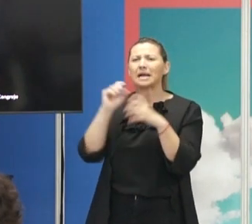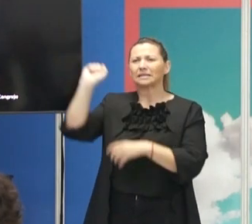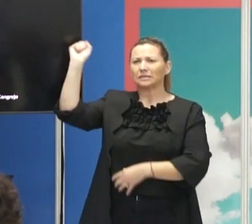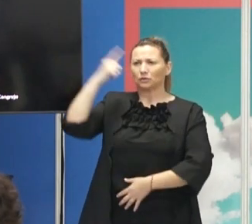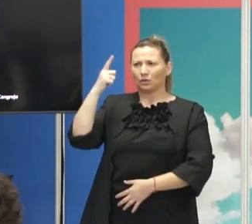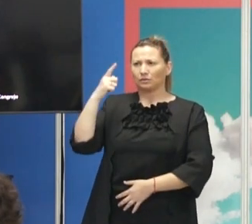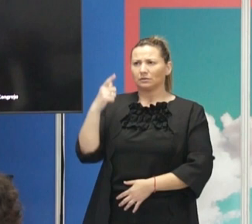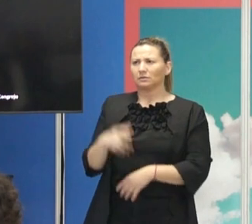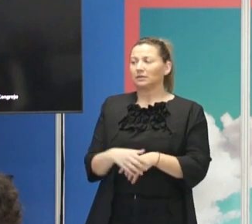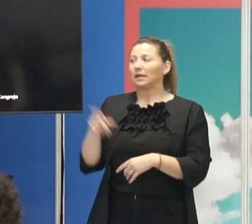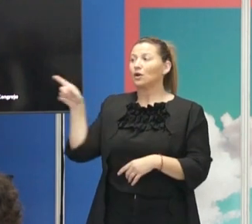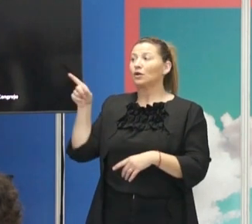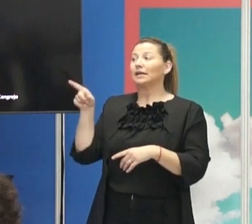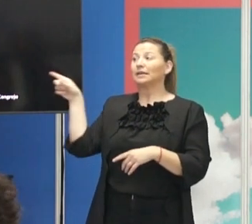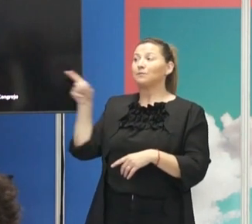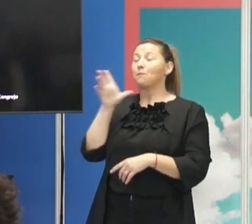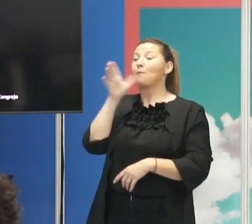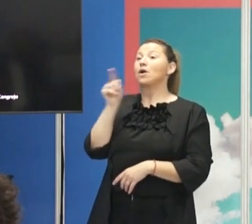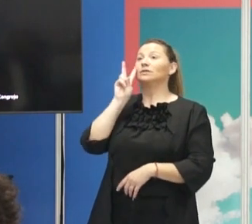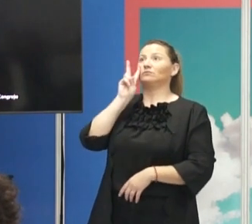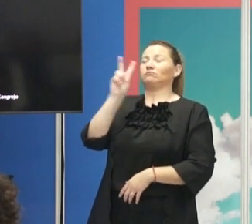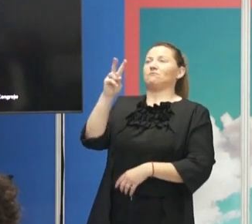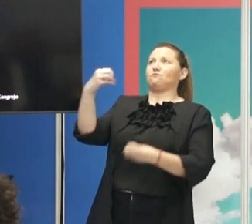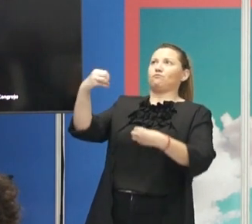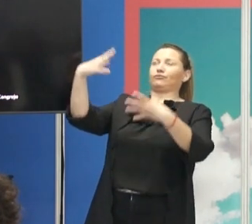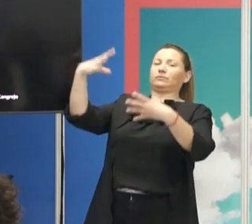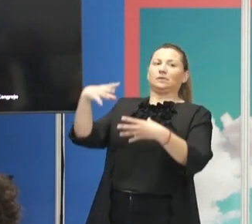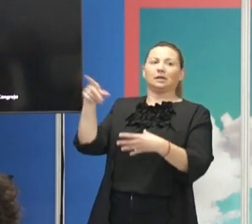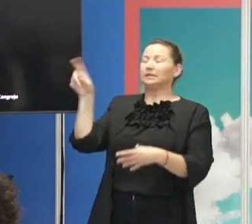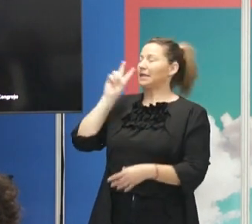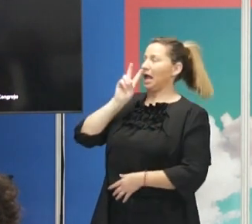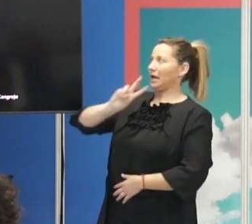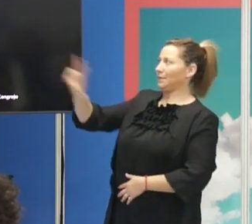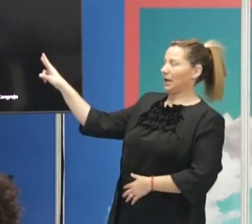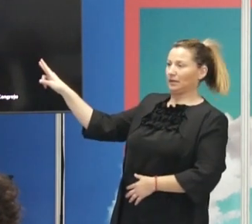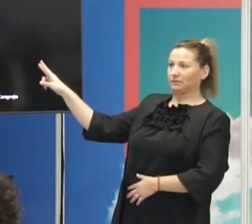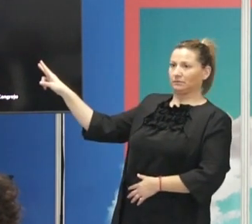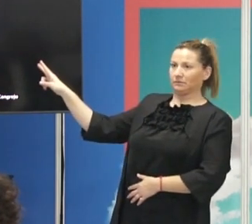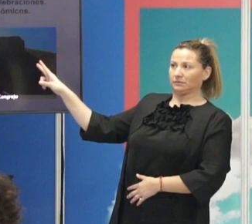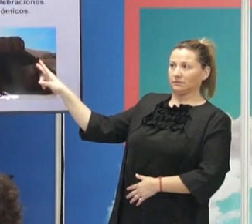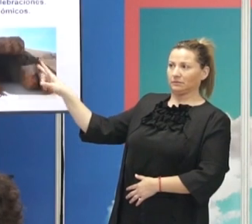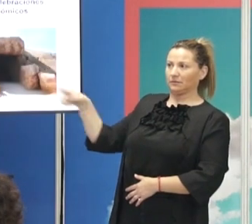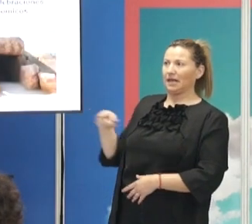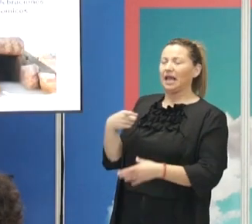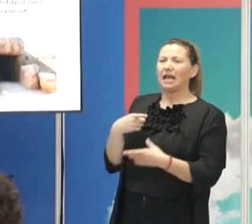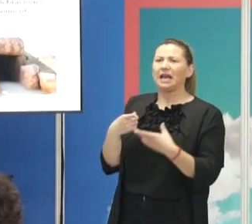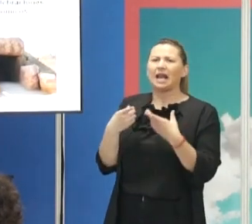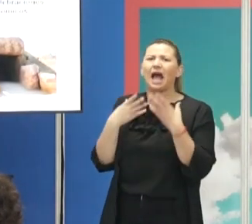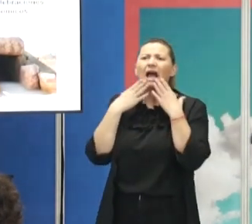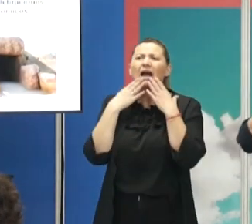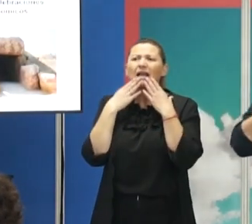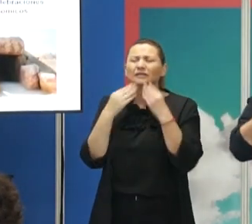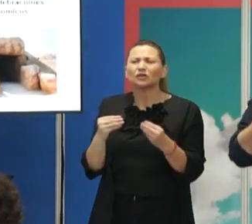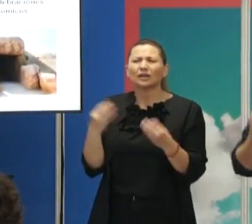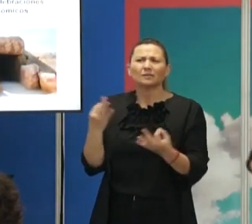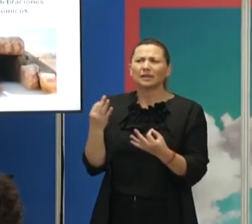iluminando esa nebulosa. Y al mismo tiempo que estamos recibiendo esa imagen, ¿qué pasa ahora en la historia de la humanidad, Juan? Bueno,